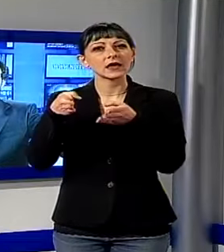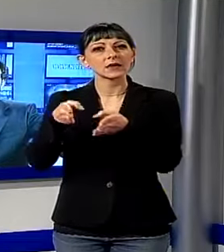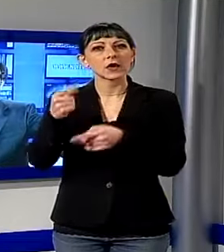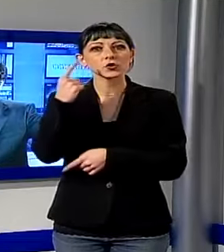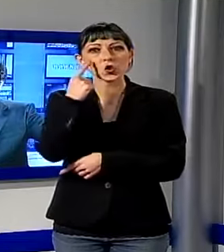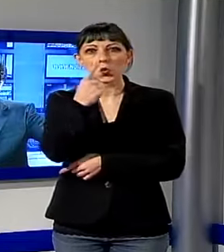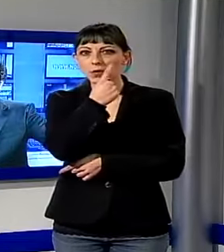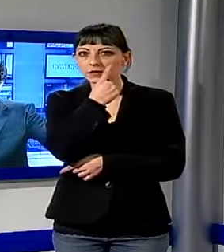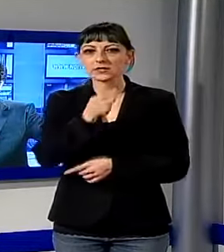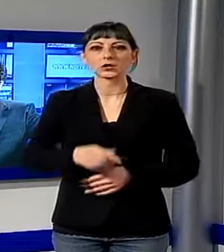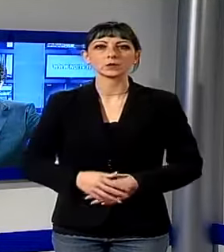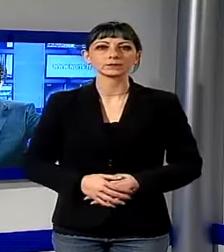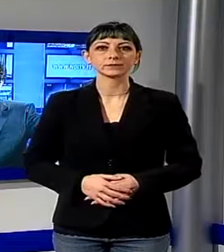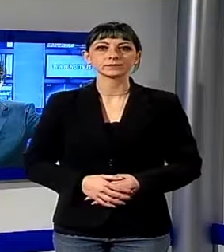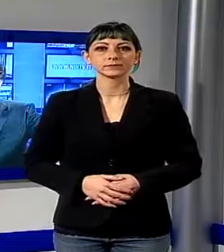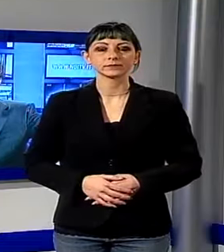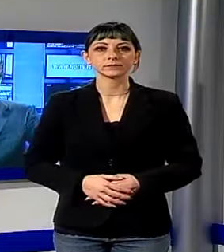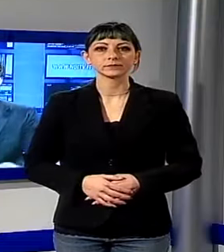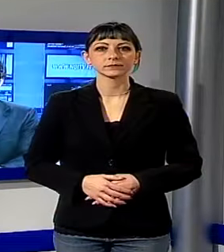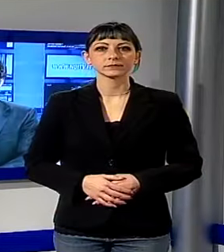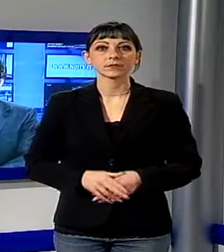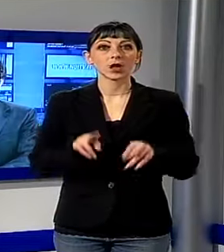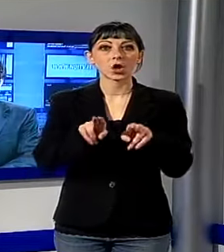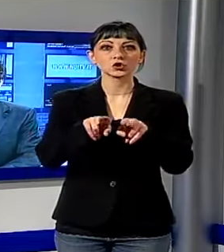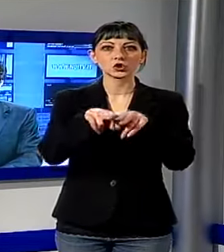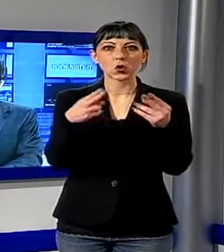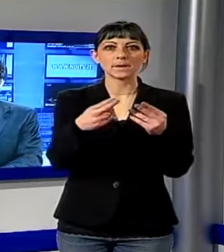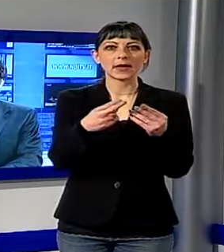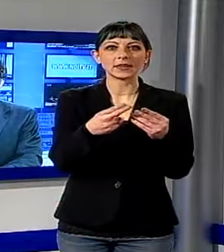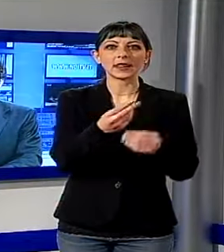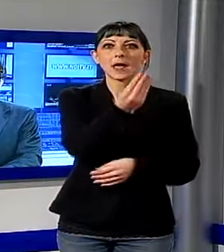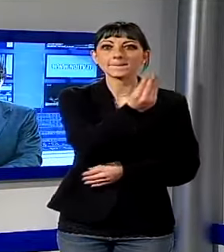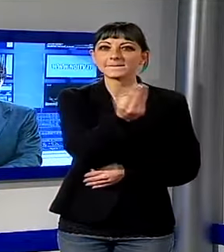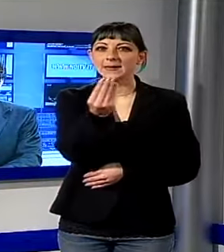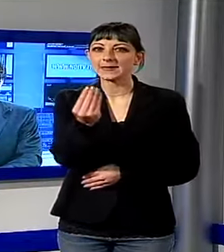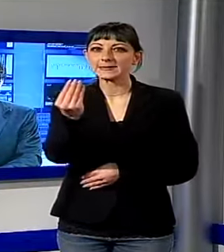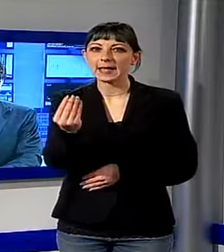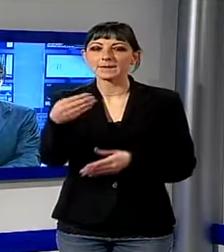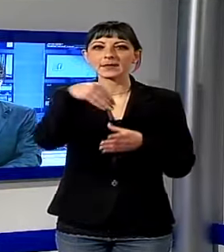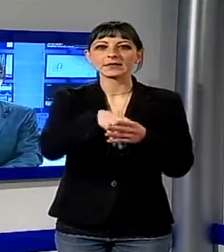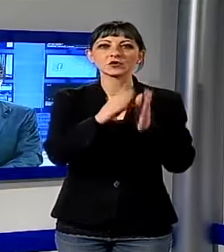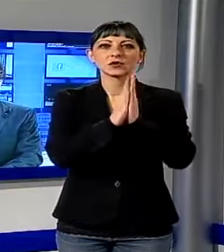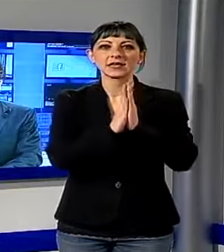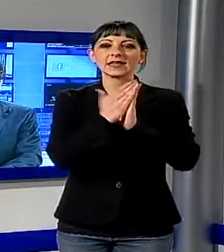andiamo alla scoperta di un presepe che è stato allestito nella chiesa di San Giovanni nel centro storico di Lucca